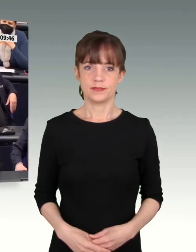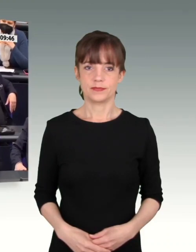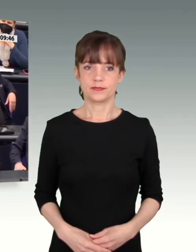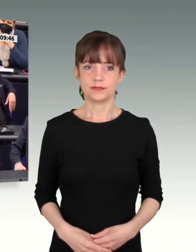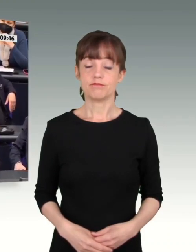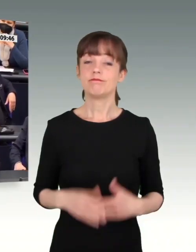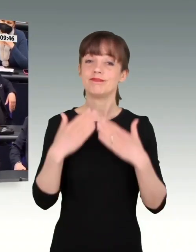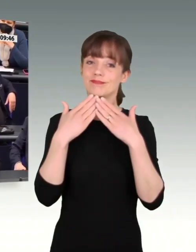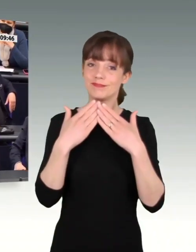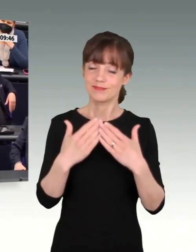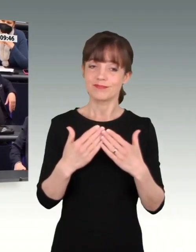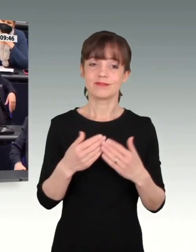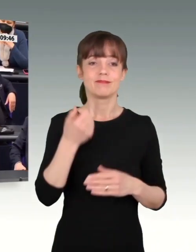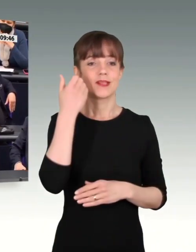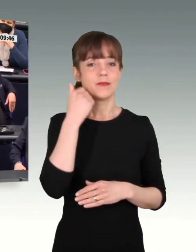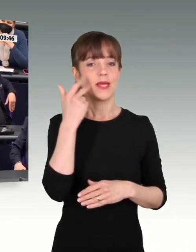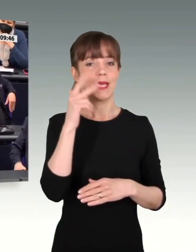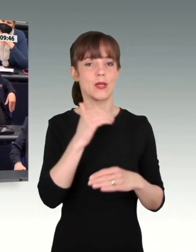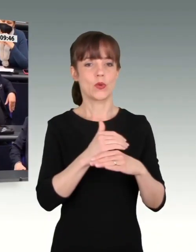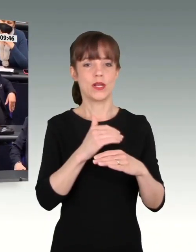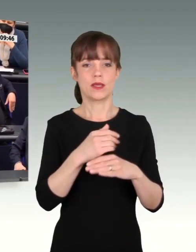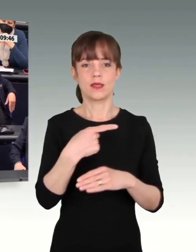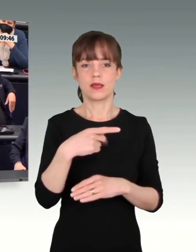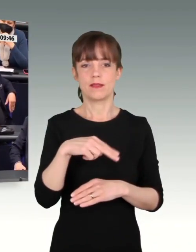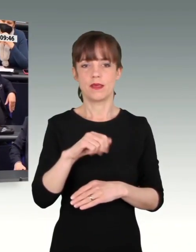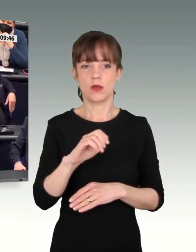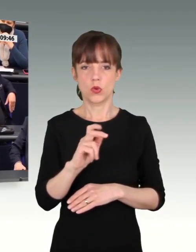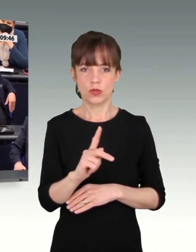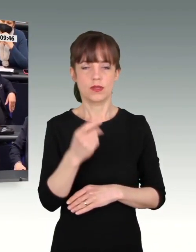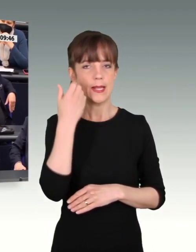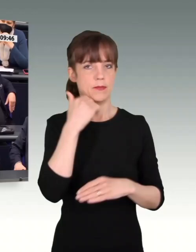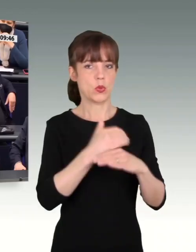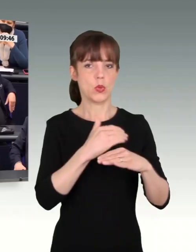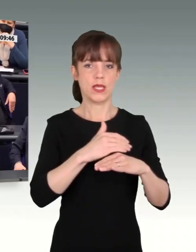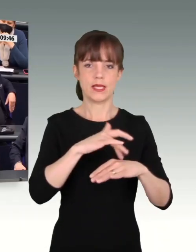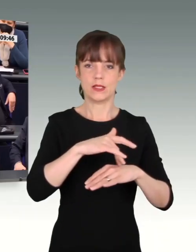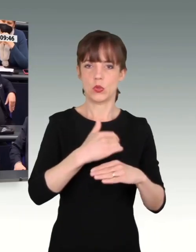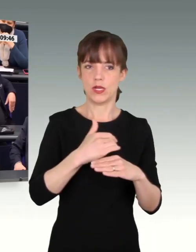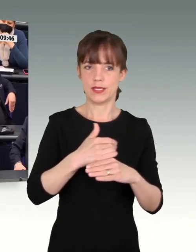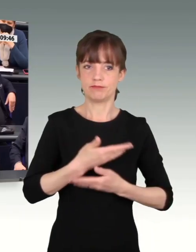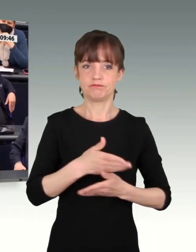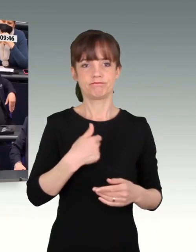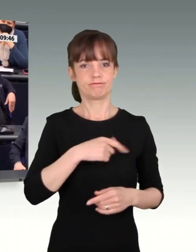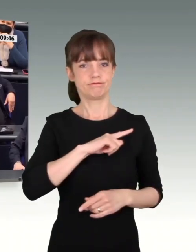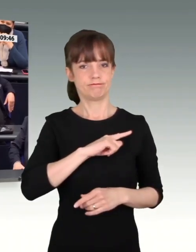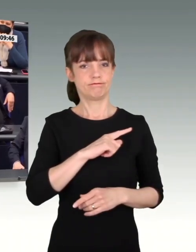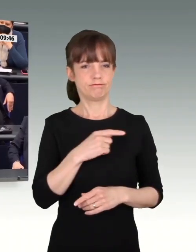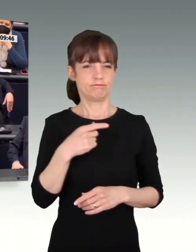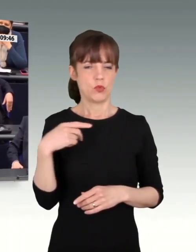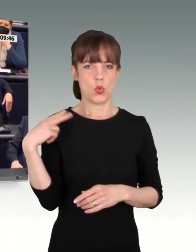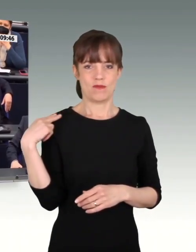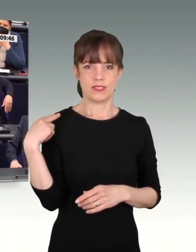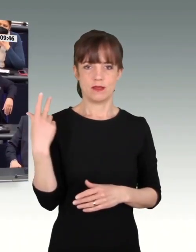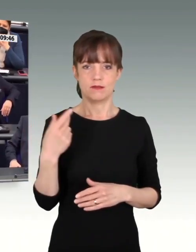Danke schön. Lieber Herr Kollege Genauck, liebe Kolleginnen und Kollegen, ich möchte Ihnen als Offizier sagen, der 19 Jahre im Dienst ist, der sieben